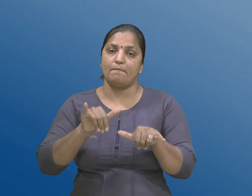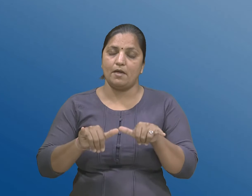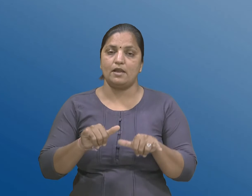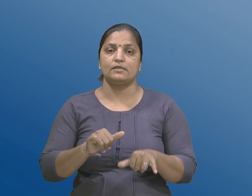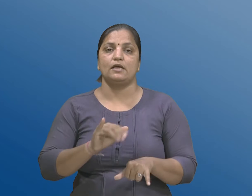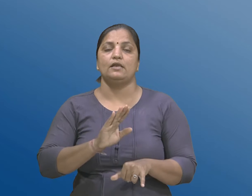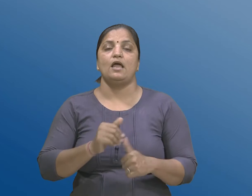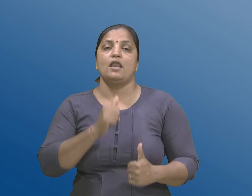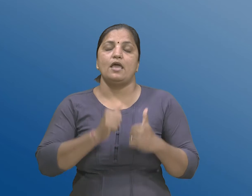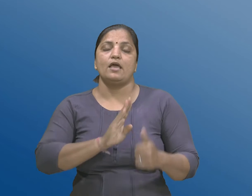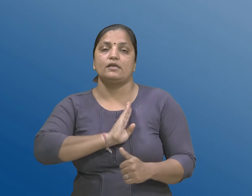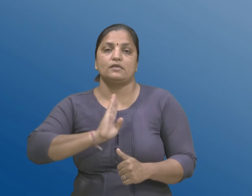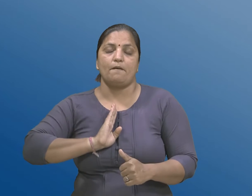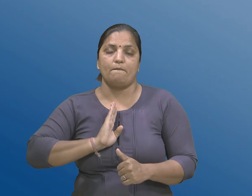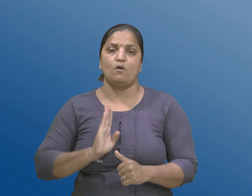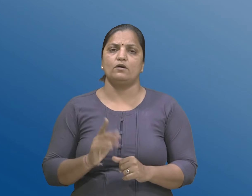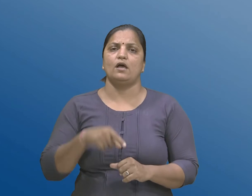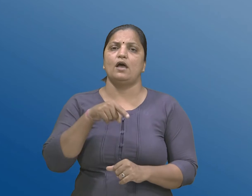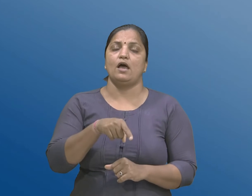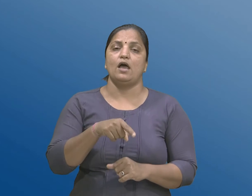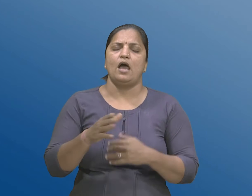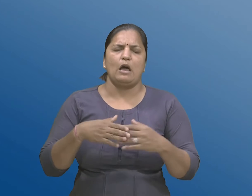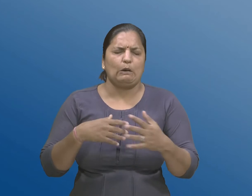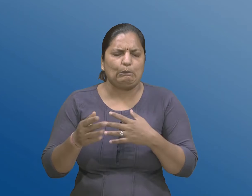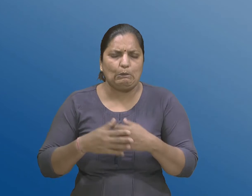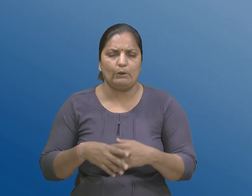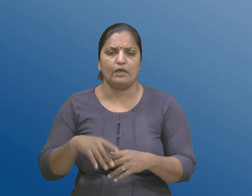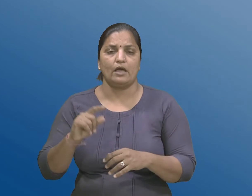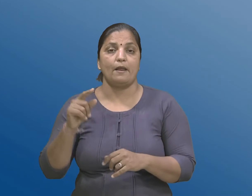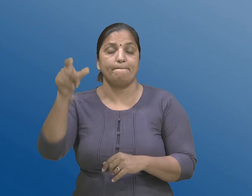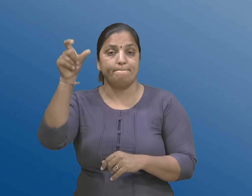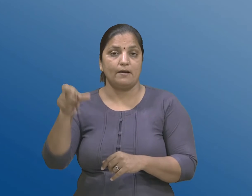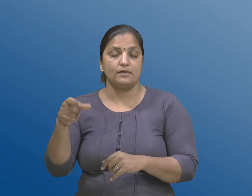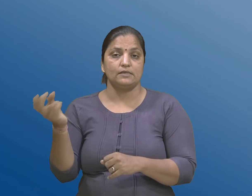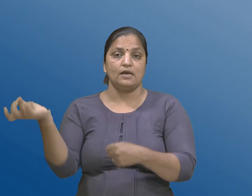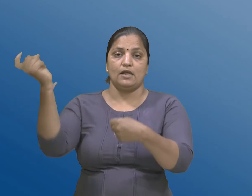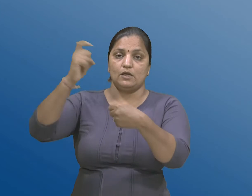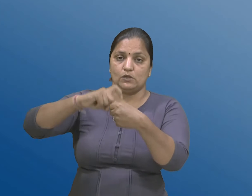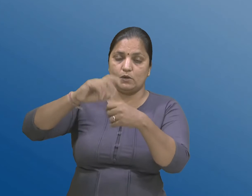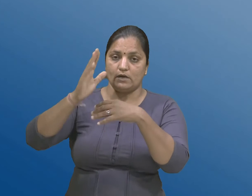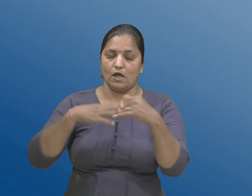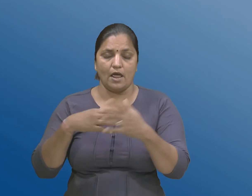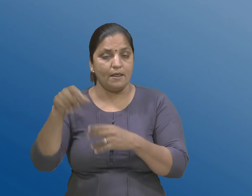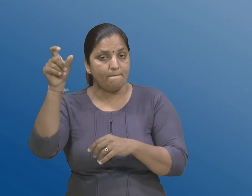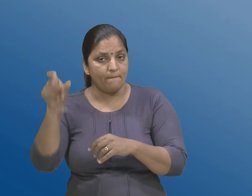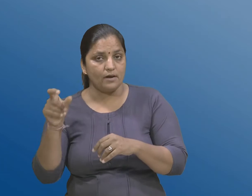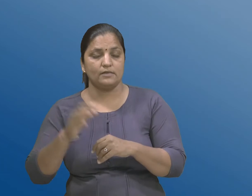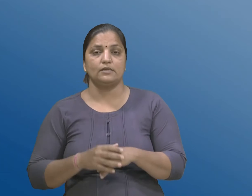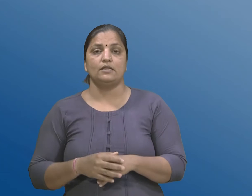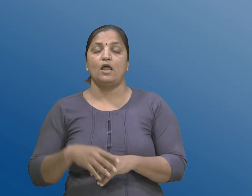तेमना द्वारा आ सम्मंधे निमवामा आवेल अन्य कोईपन व्यक्ति द्वारा प्रमानित करवामा